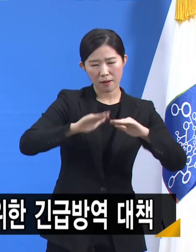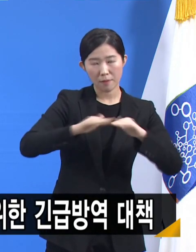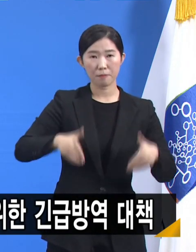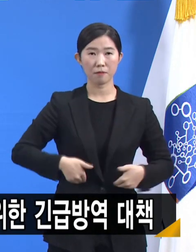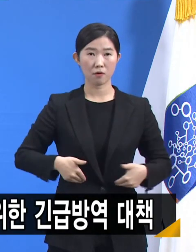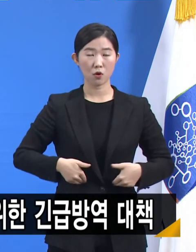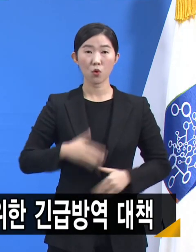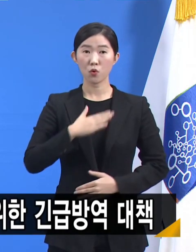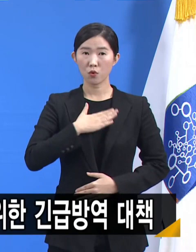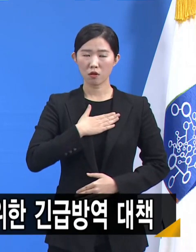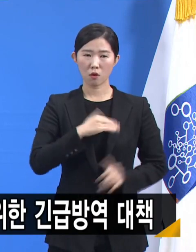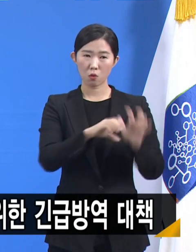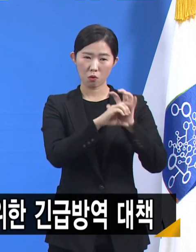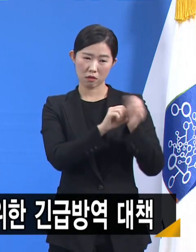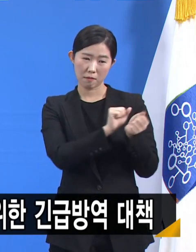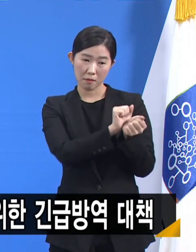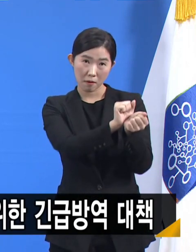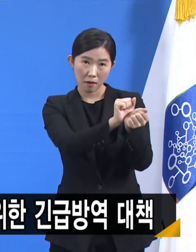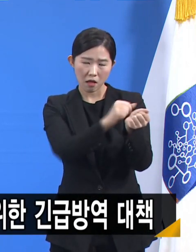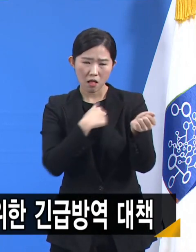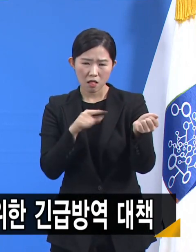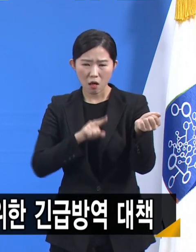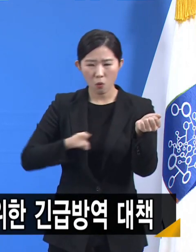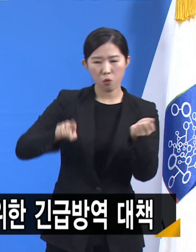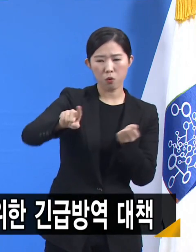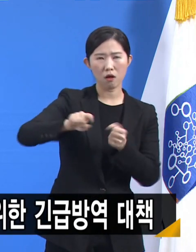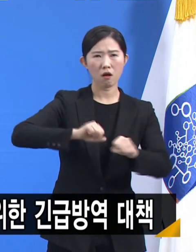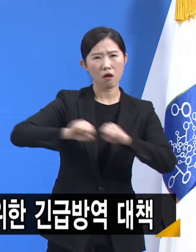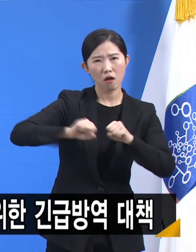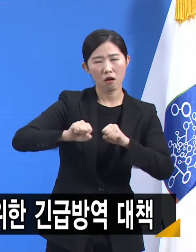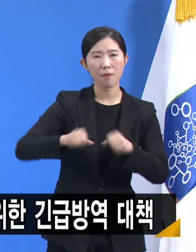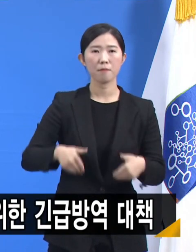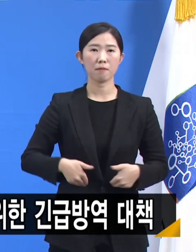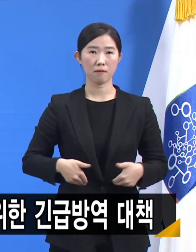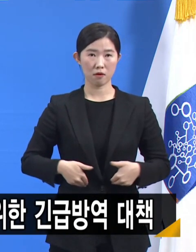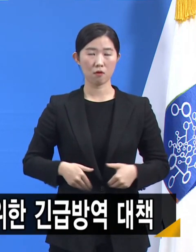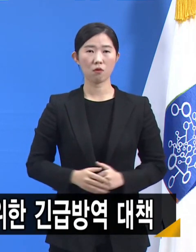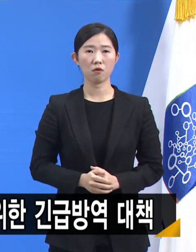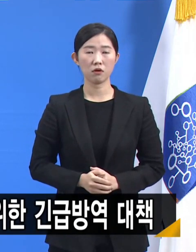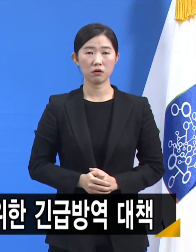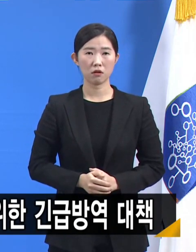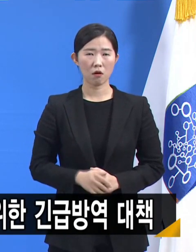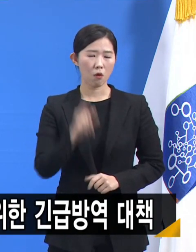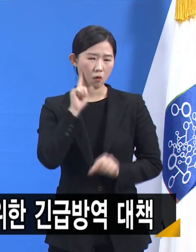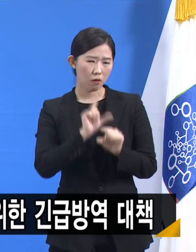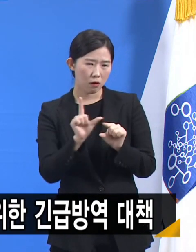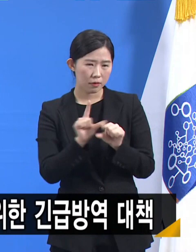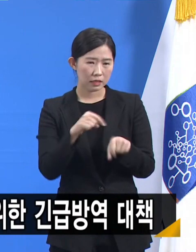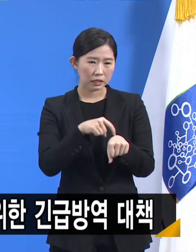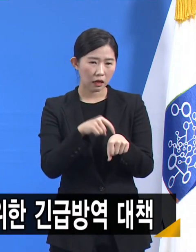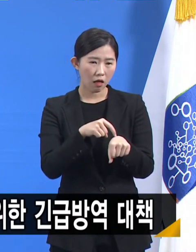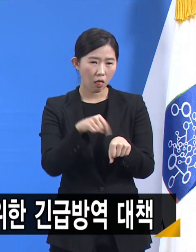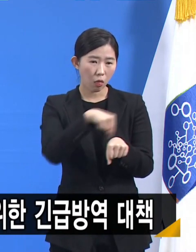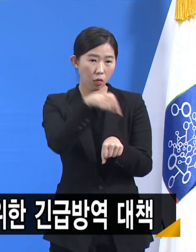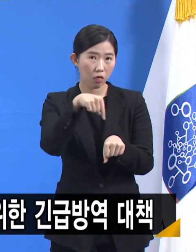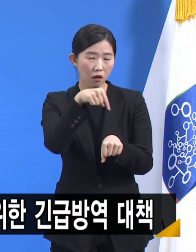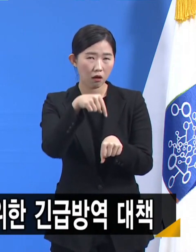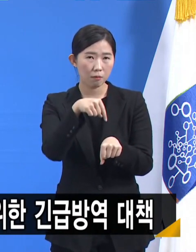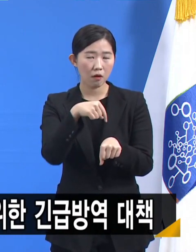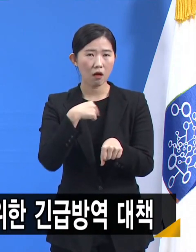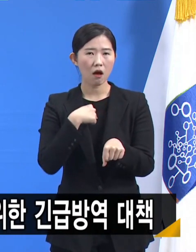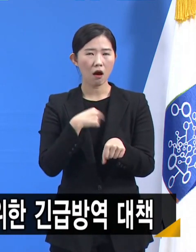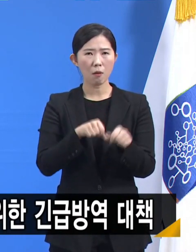빨라야 합니다. 조금이라도 머뭇거리고 시간을 허비한다면 더 이상 손 쓸 수 없는 상황에